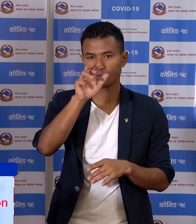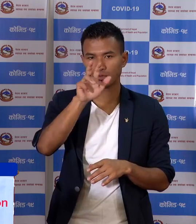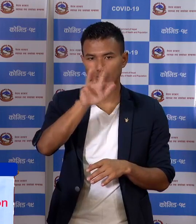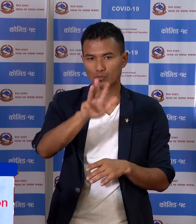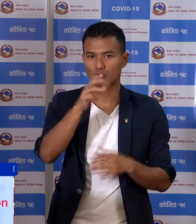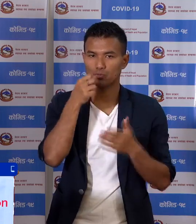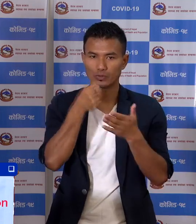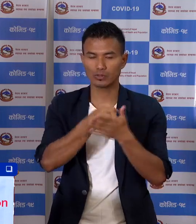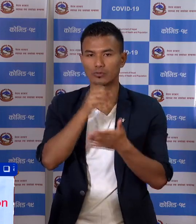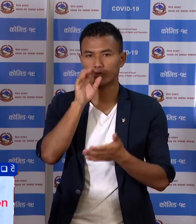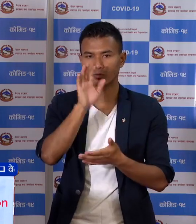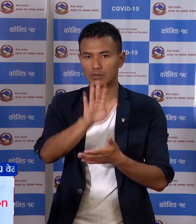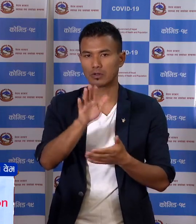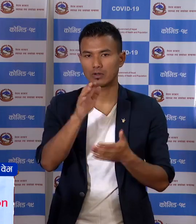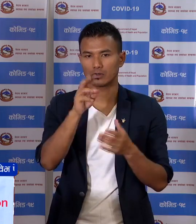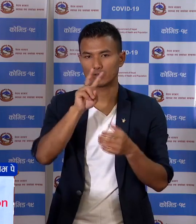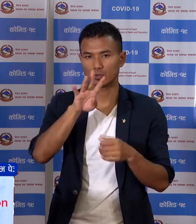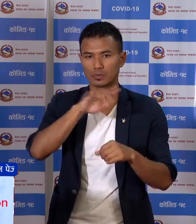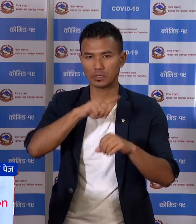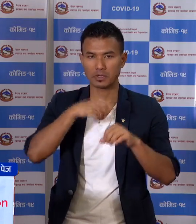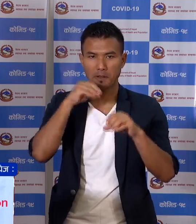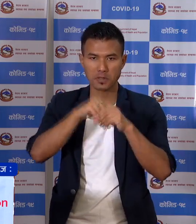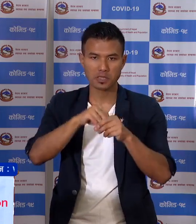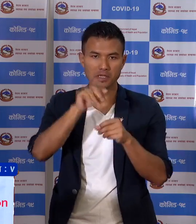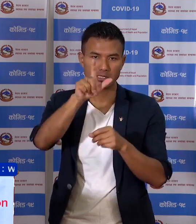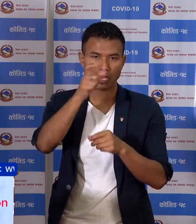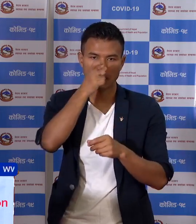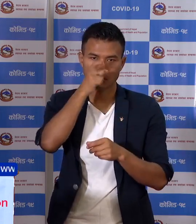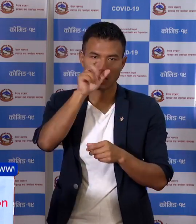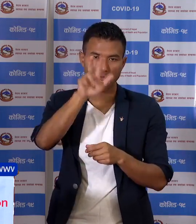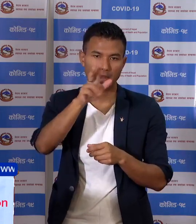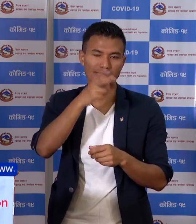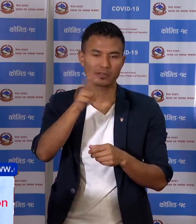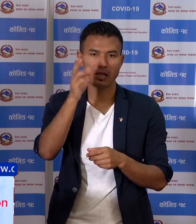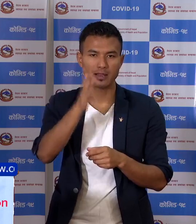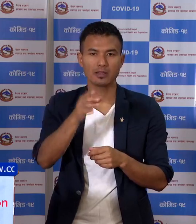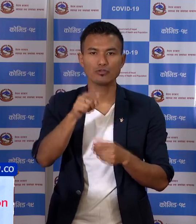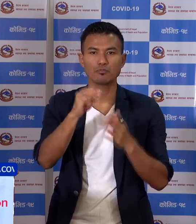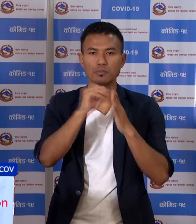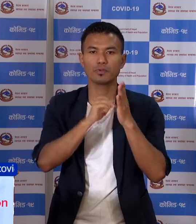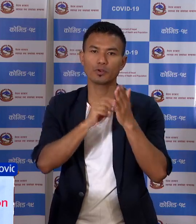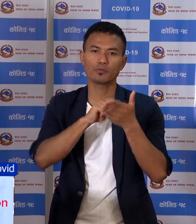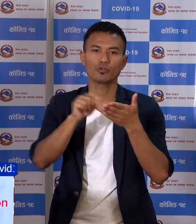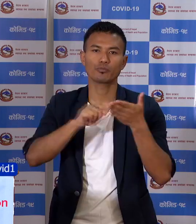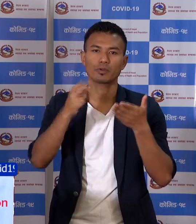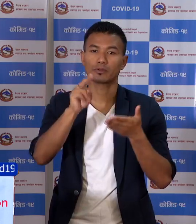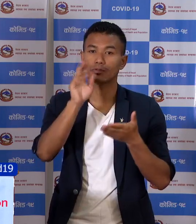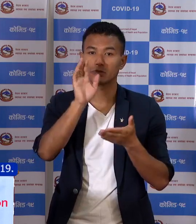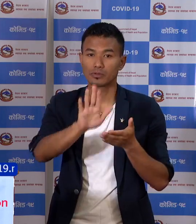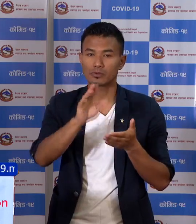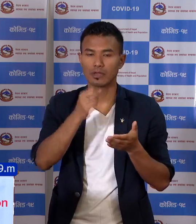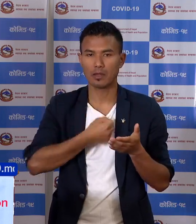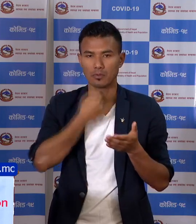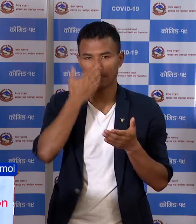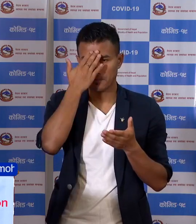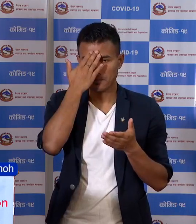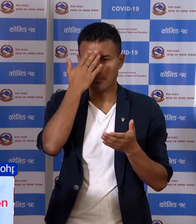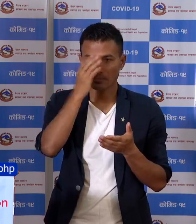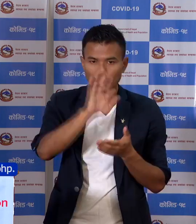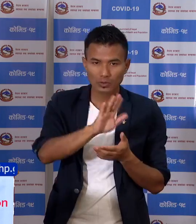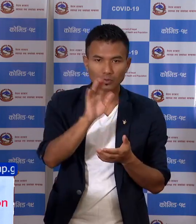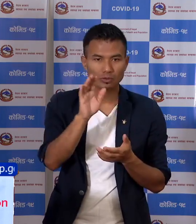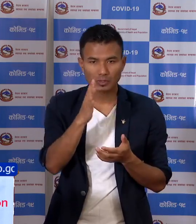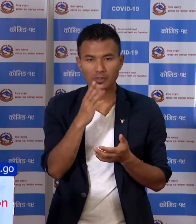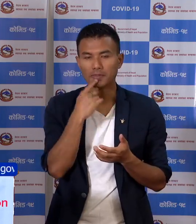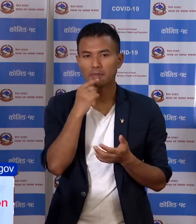रा कता 24 गंटामा 708 जानाले यो बिवरन भर्नु भाएको छा रा आफु संक्रमित पहे